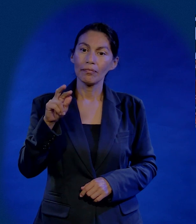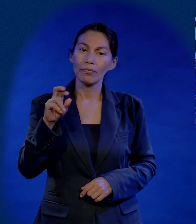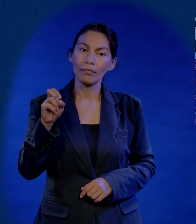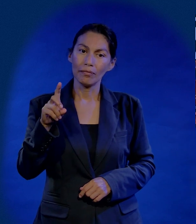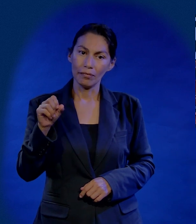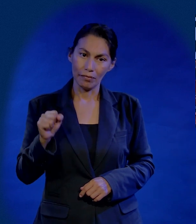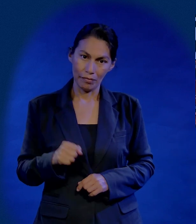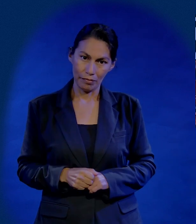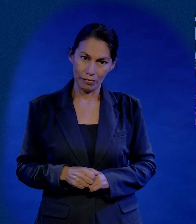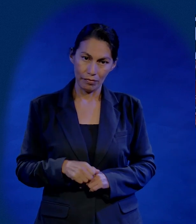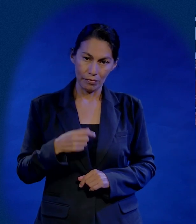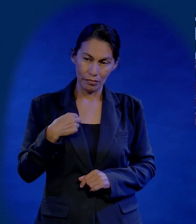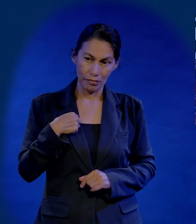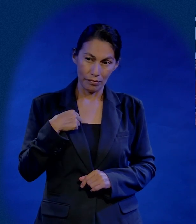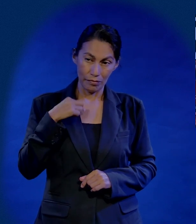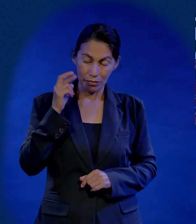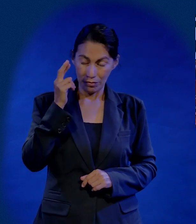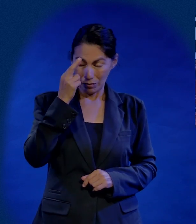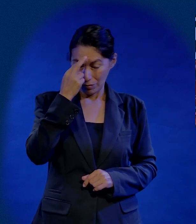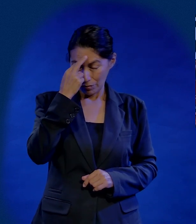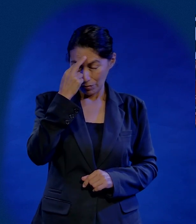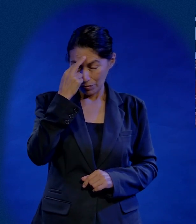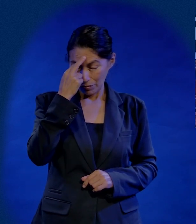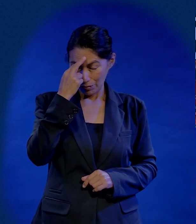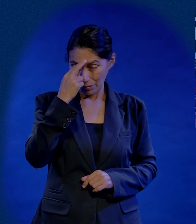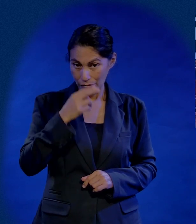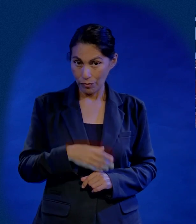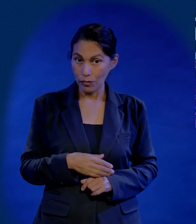Y empiezo a tararear y me acuerdo del triciclo.